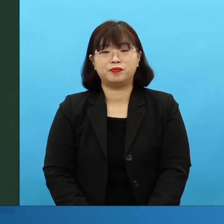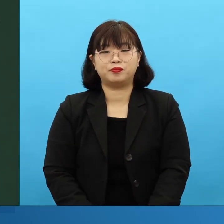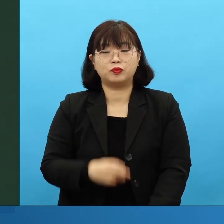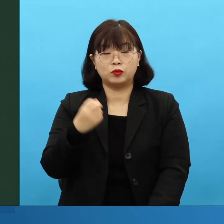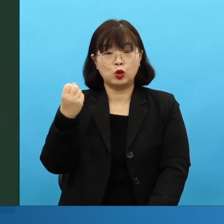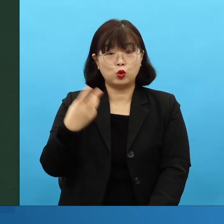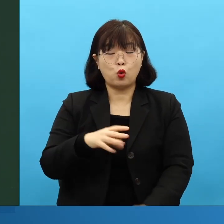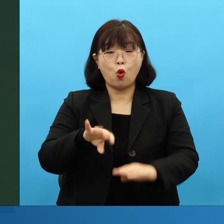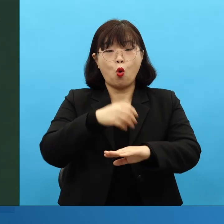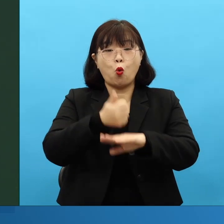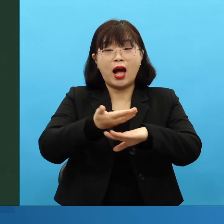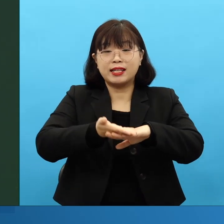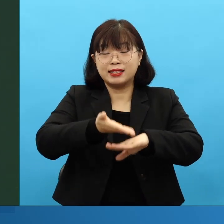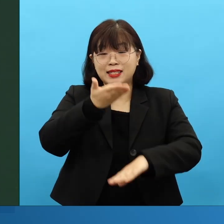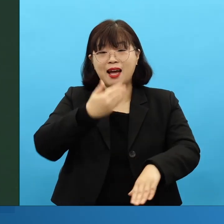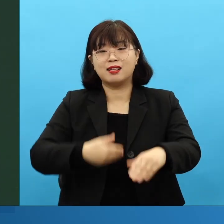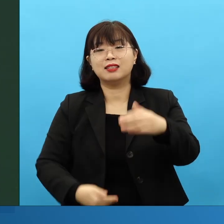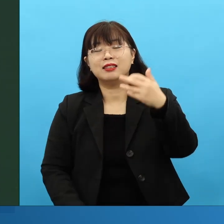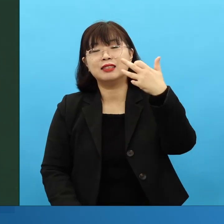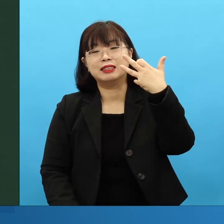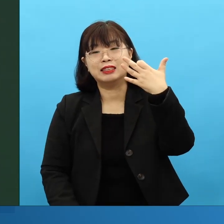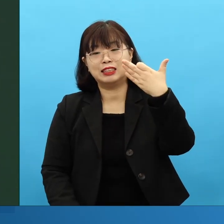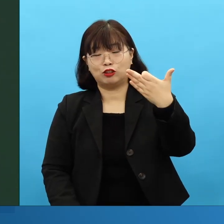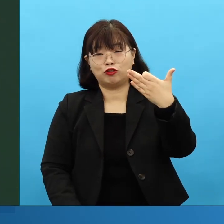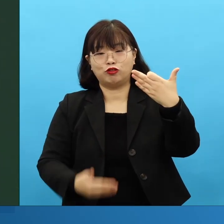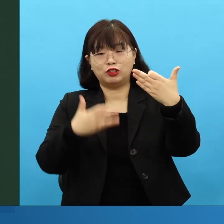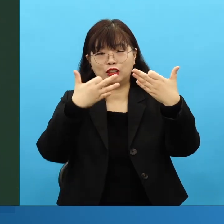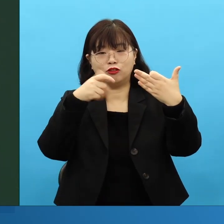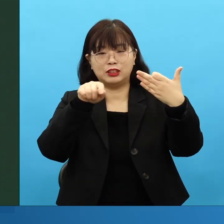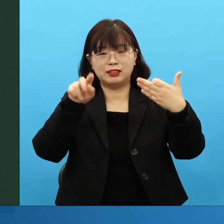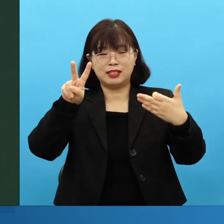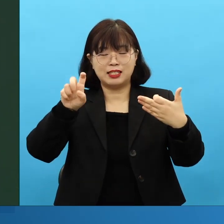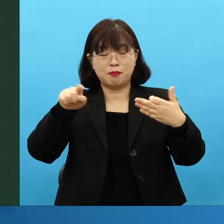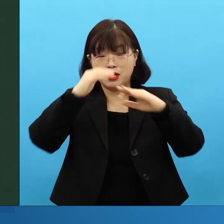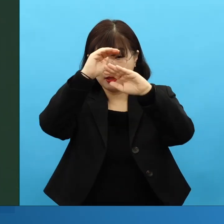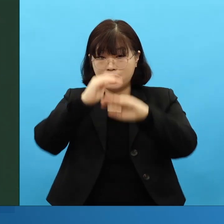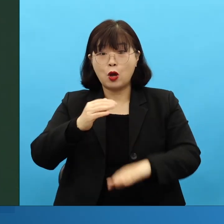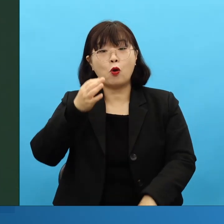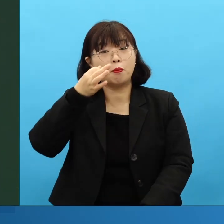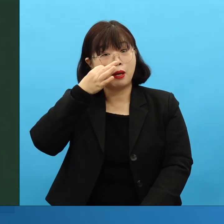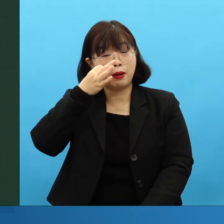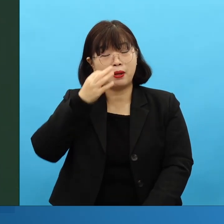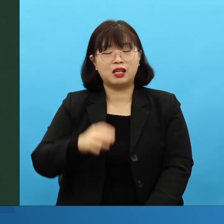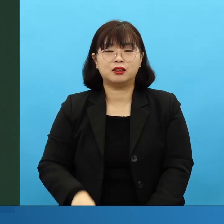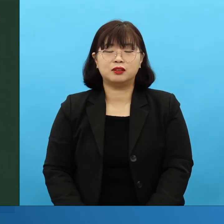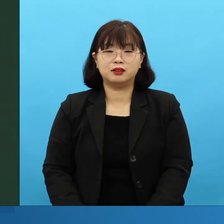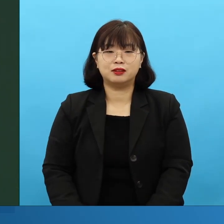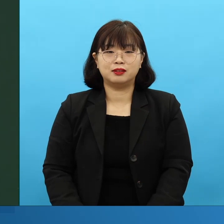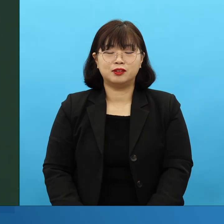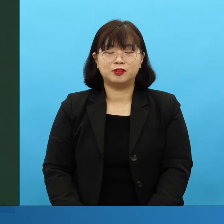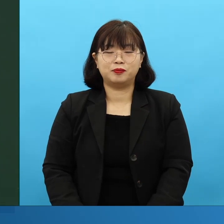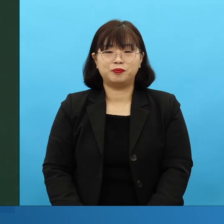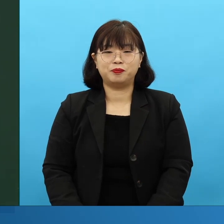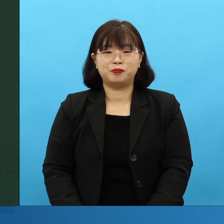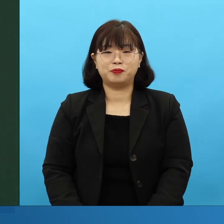최고로 어렴당하는 엘리아가, 그의 큰 위기 왔을 때, 부른 제자가